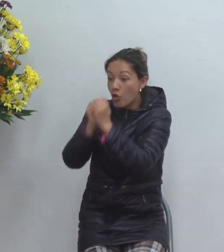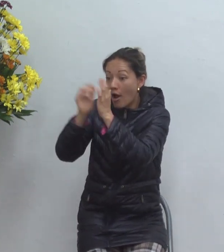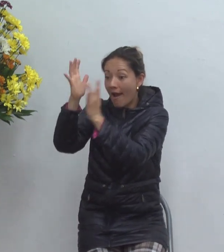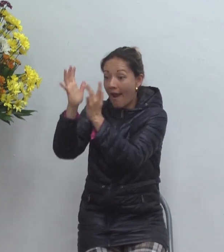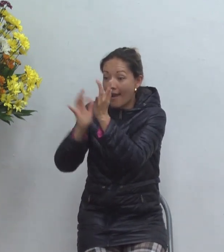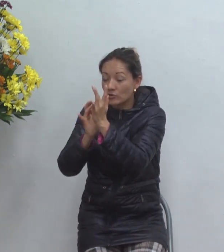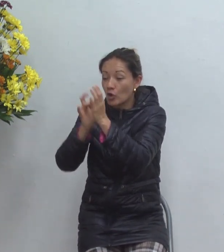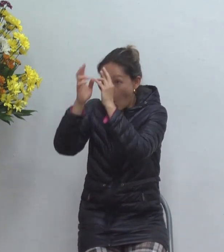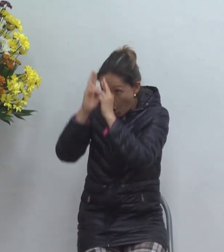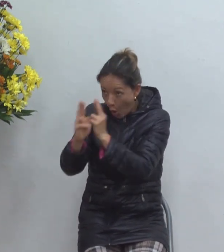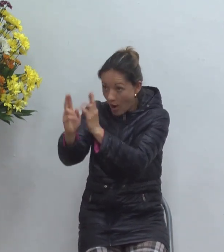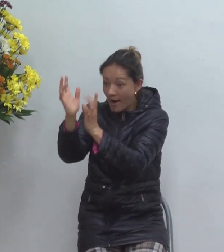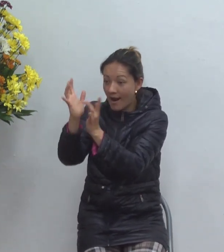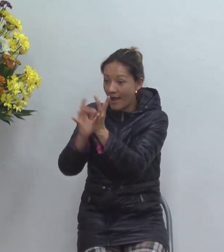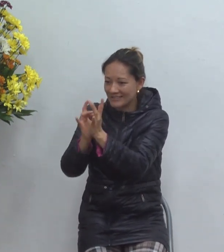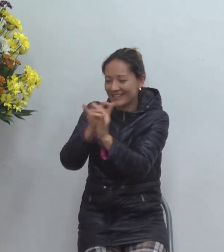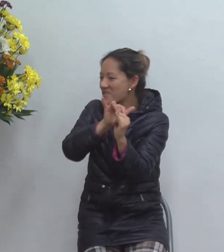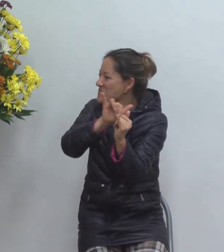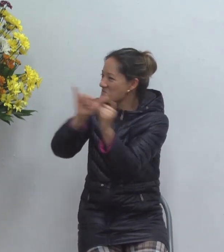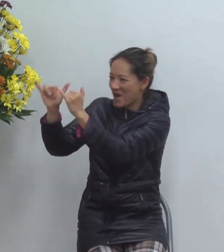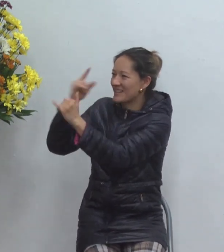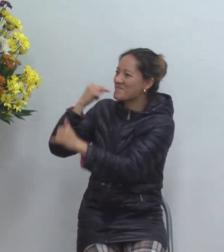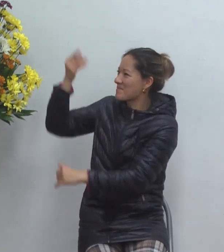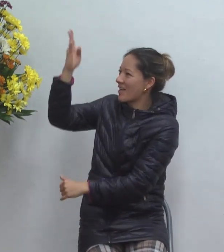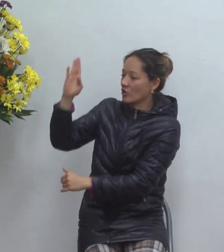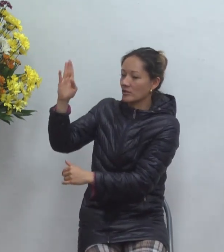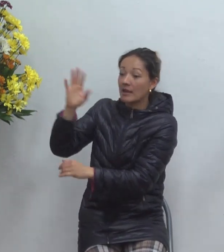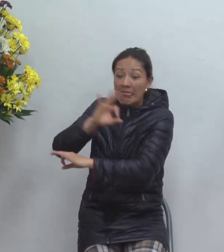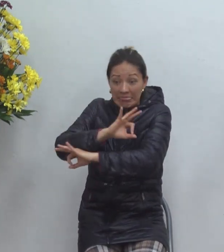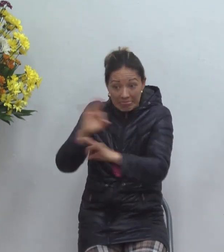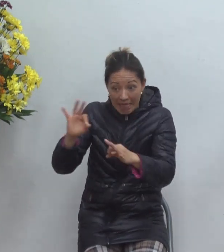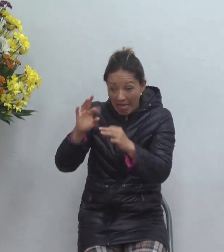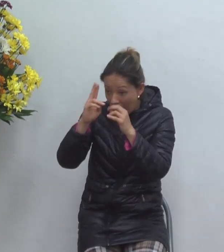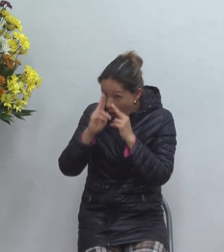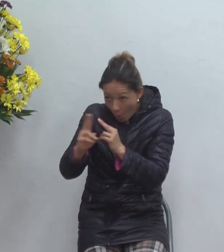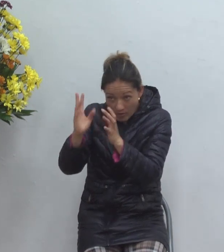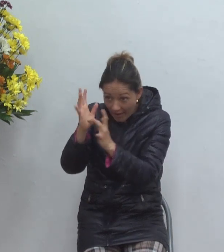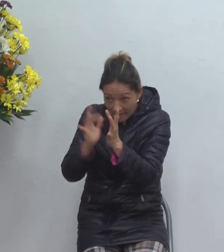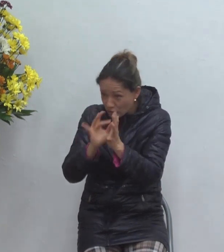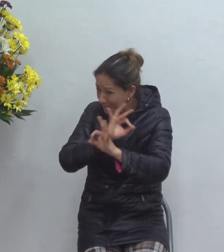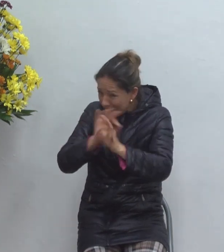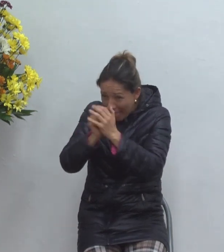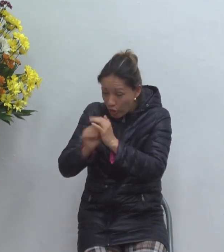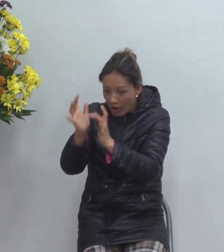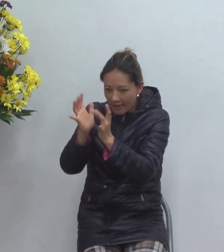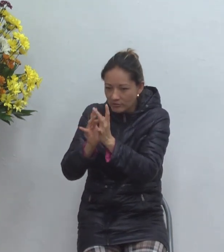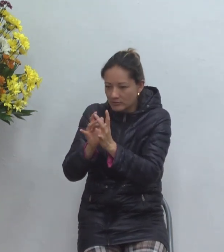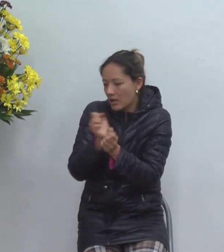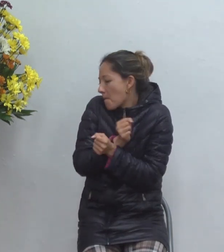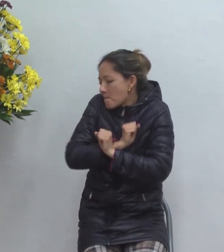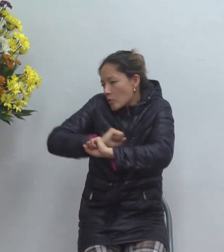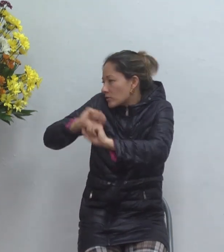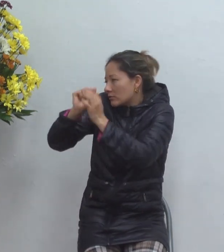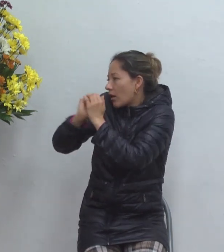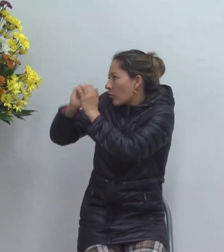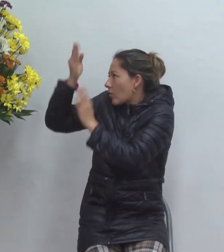honra a Jesús o usted no puede hacer nada yo soy el camino la verdad y la vida nadie viene al padre sino por mí